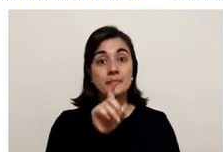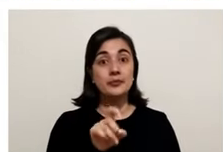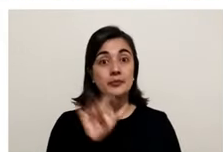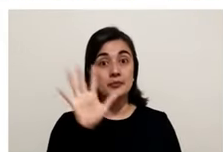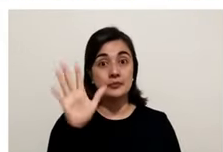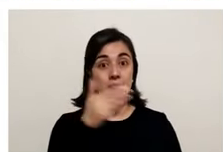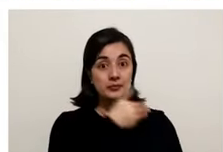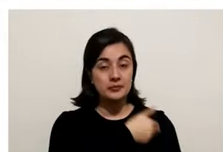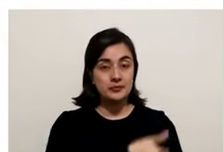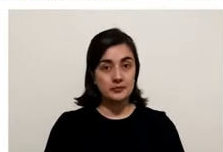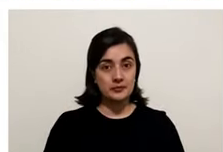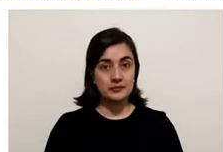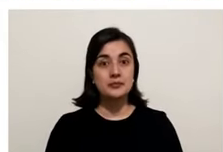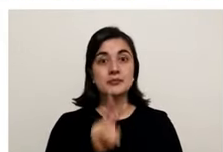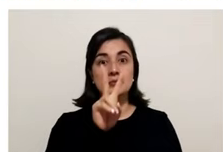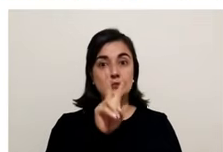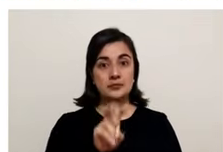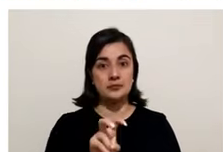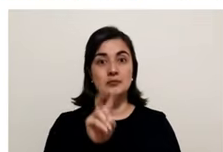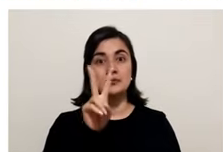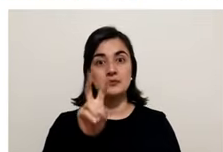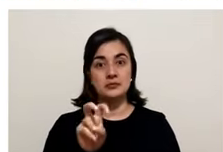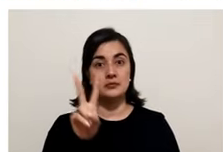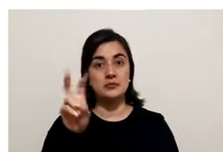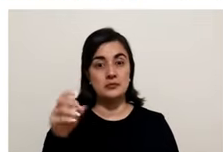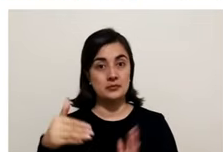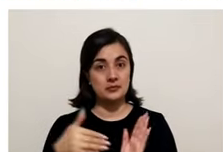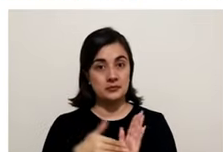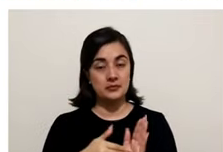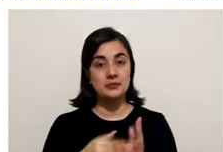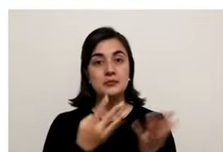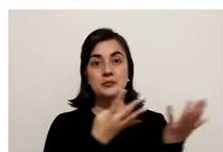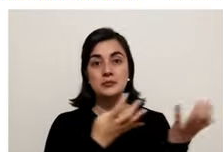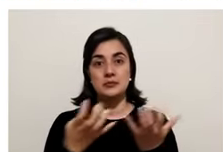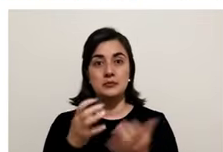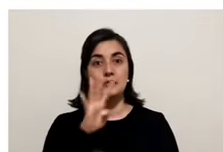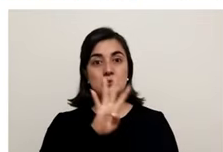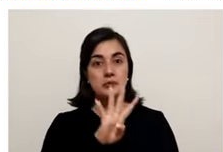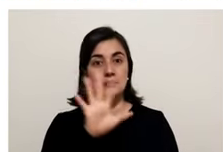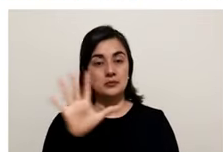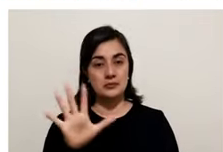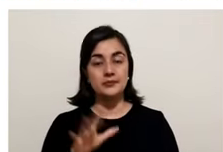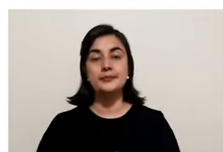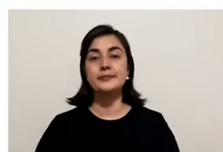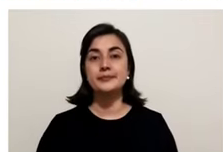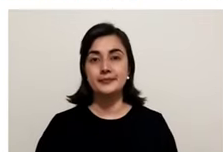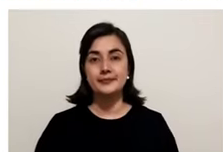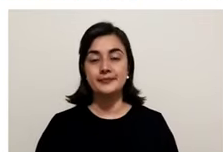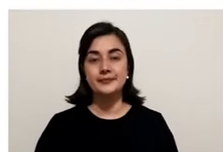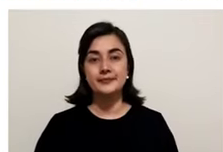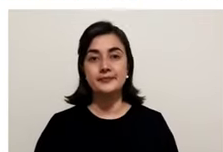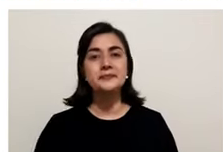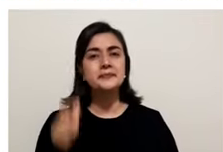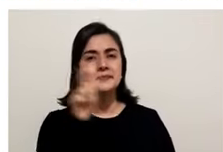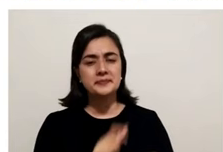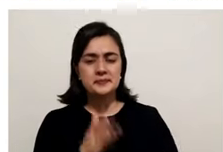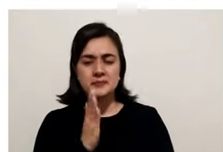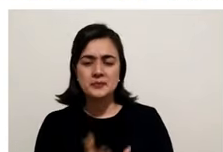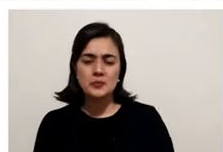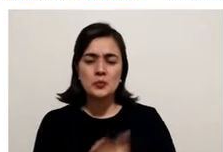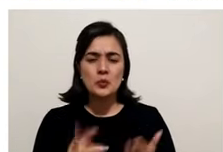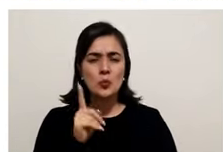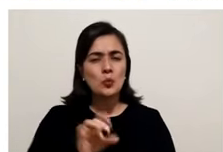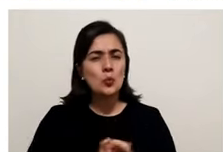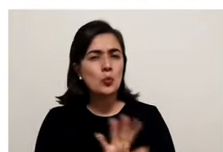65.777.945. Número de